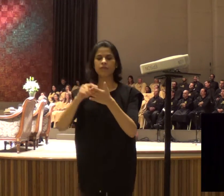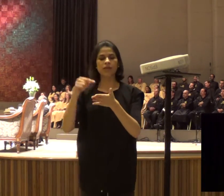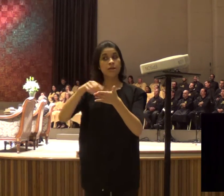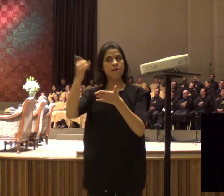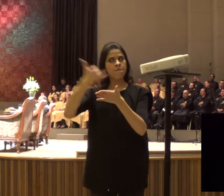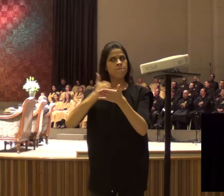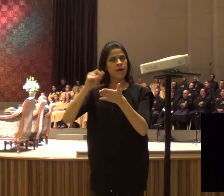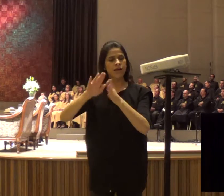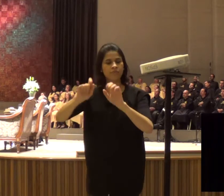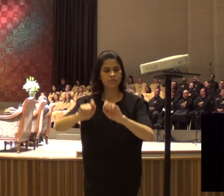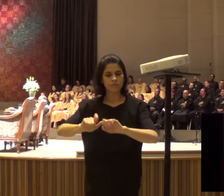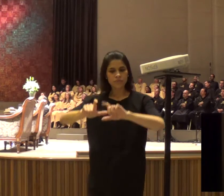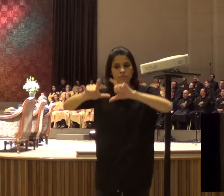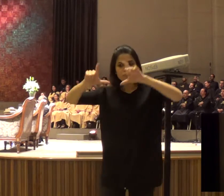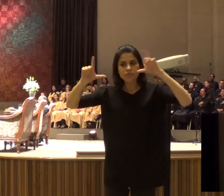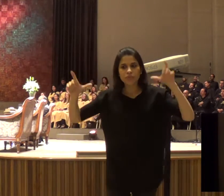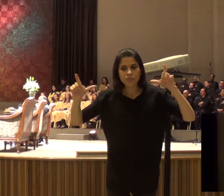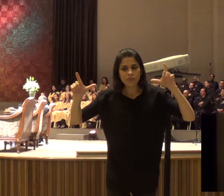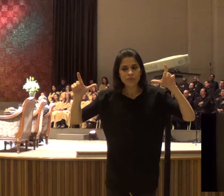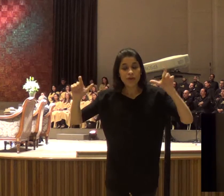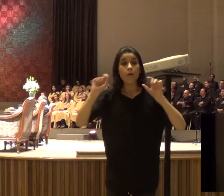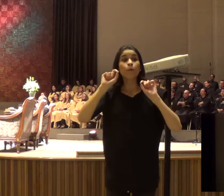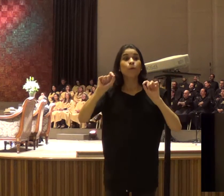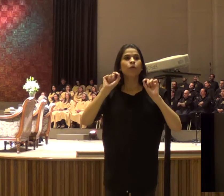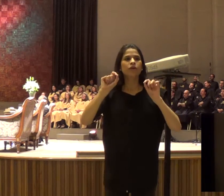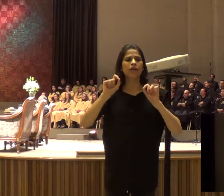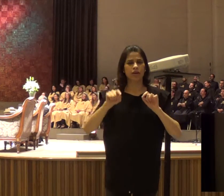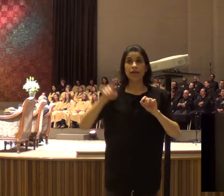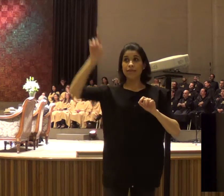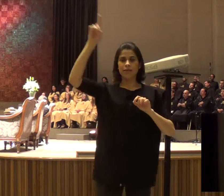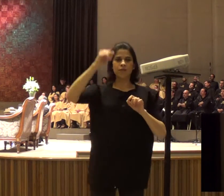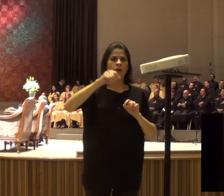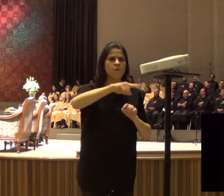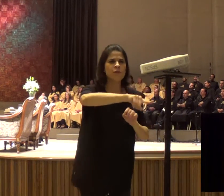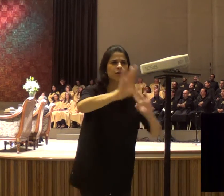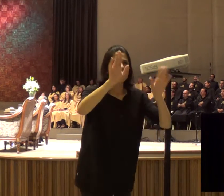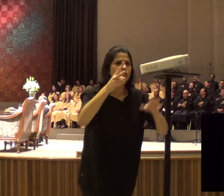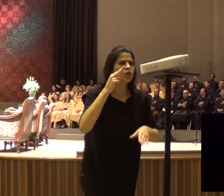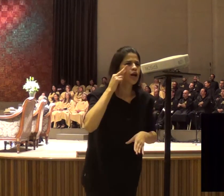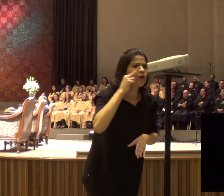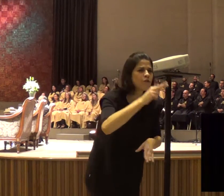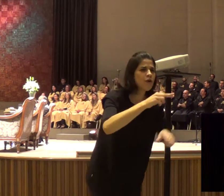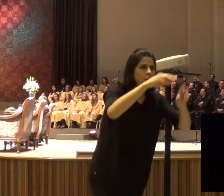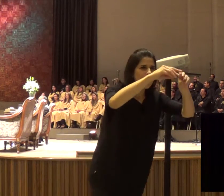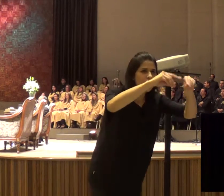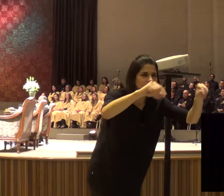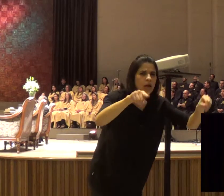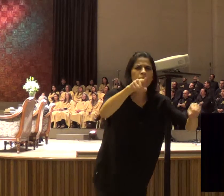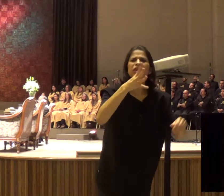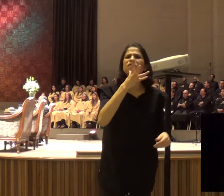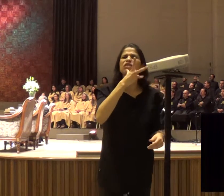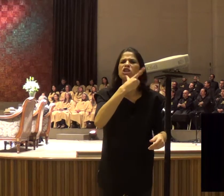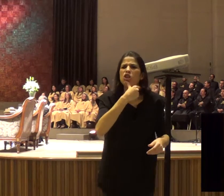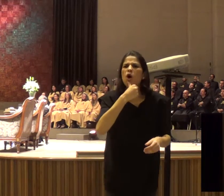já vistes a terra, já espiastes a terra, e vistes que era boa, por que te demoras, em tomar posse dela?